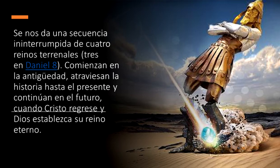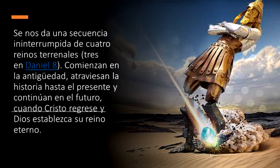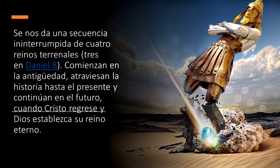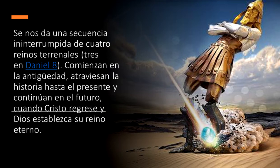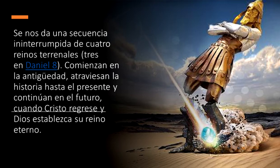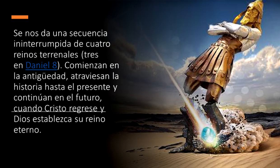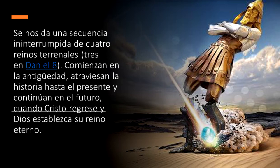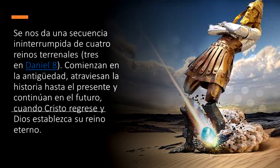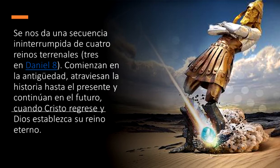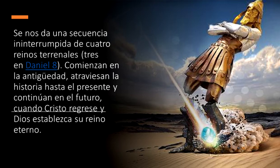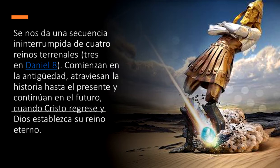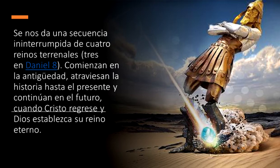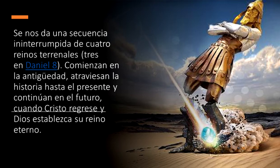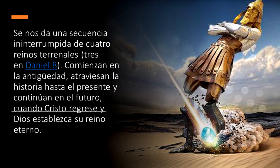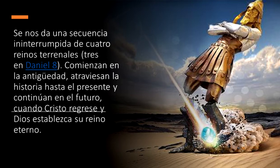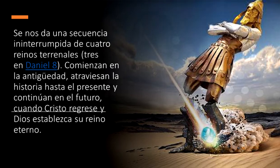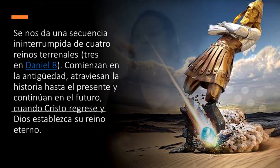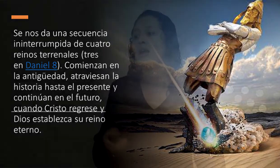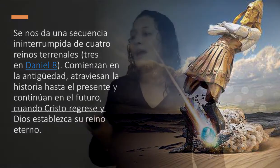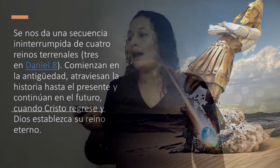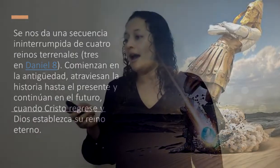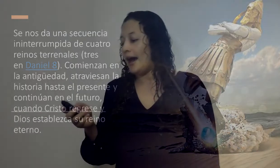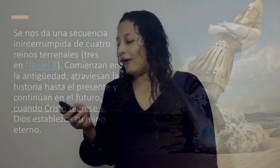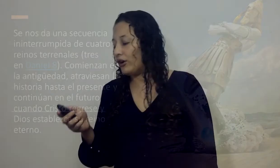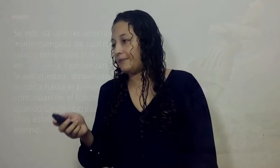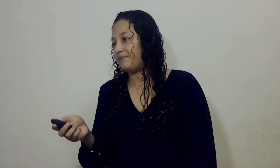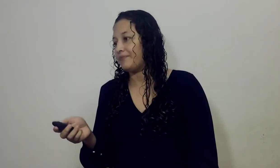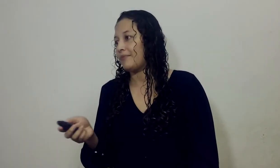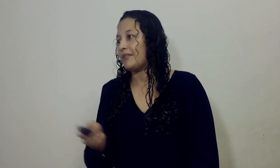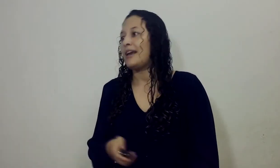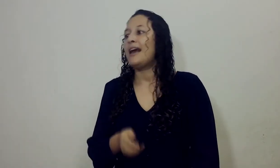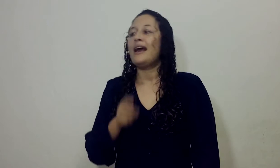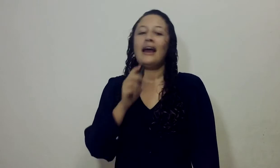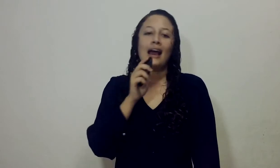reestablecer Su reino Y su poder Ahora